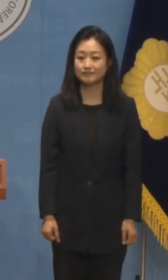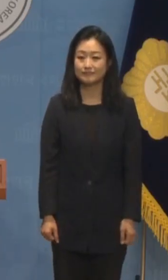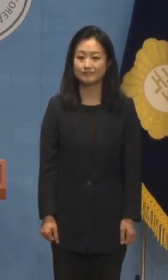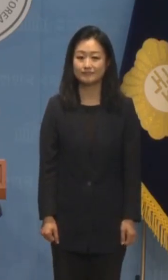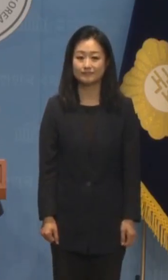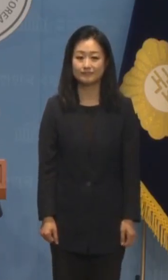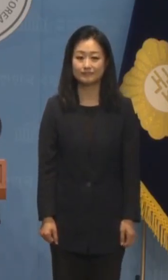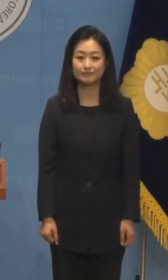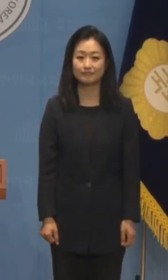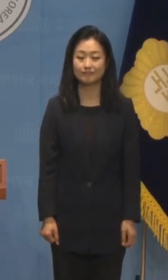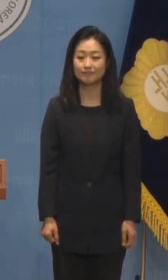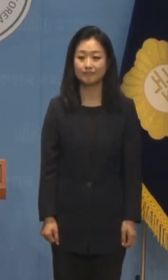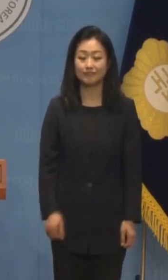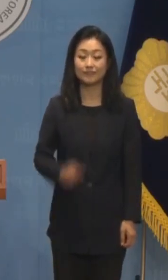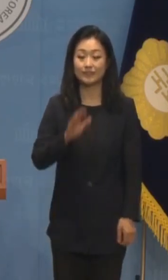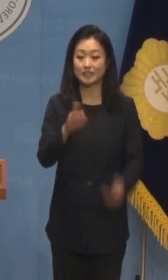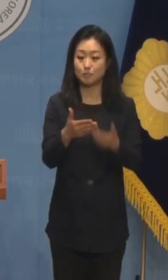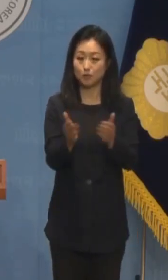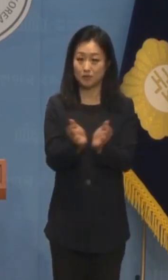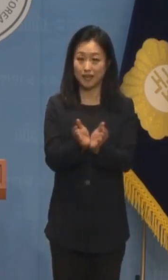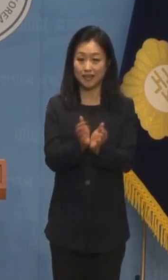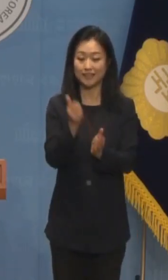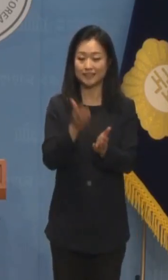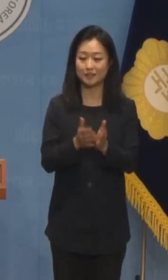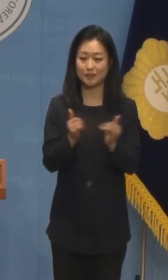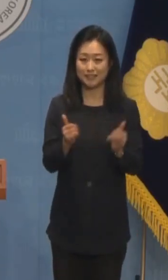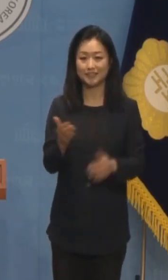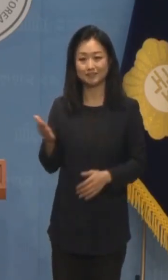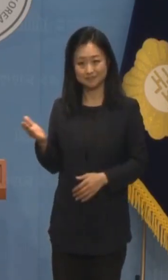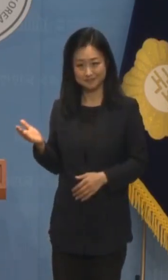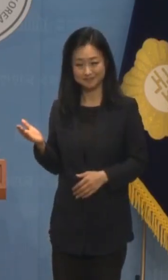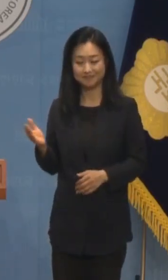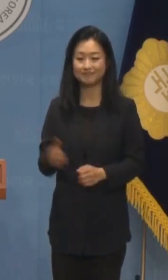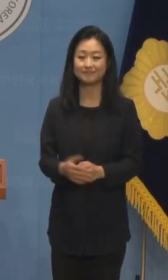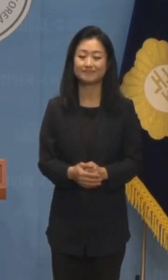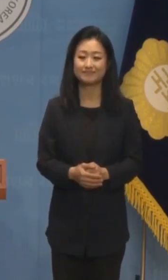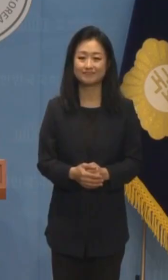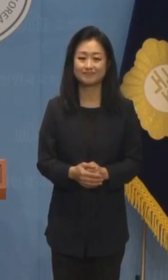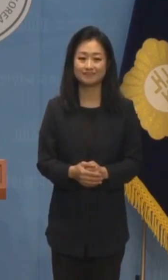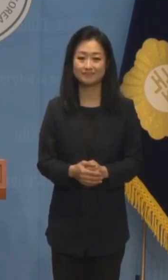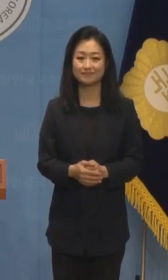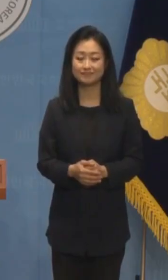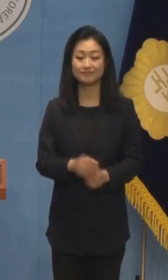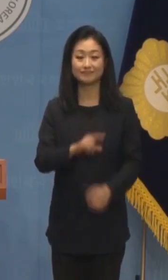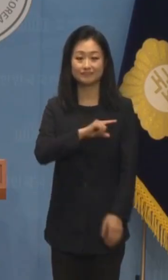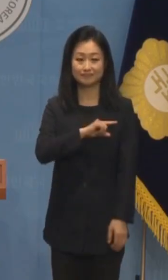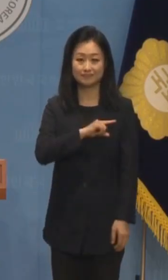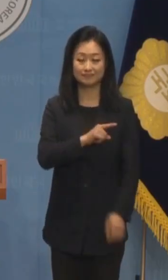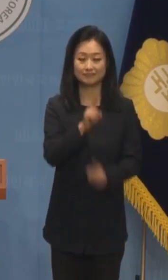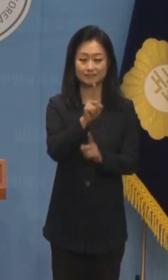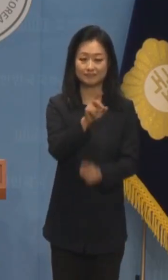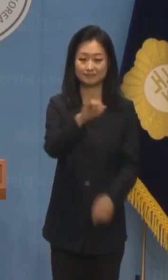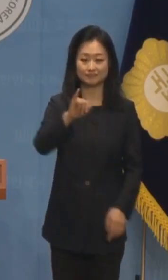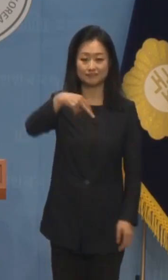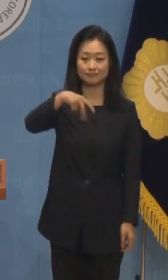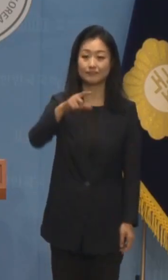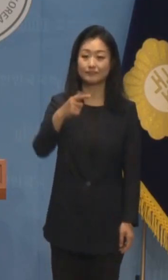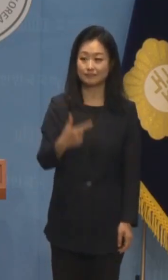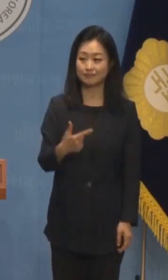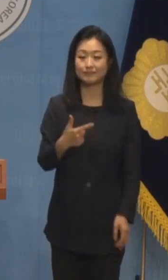네, 진보당 브리핑 시작하겠습니다. 진보당 부대변인 이미선입니다.